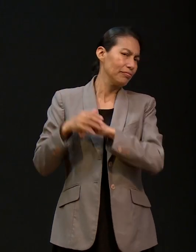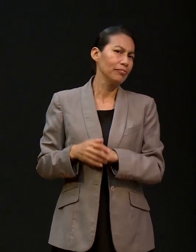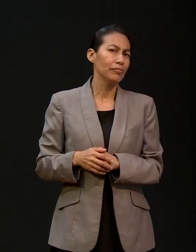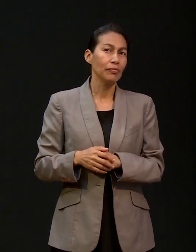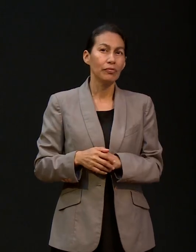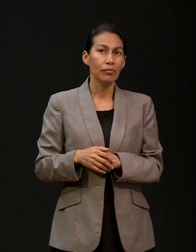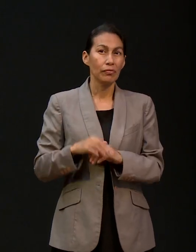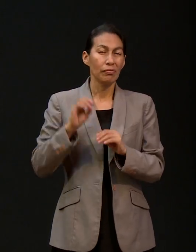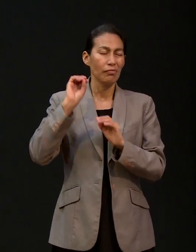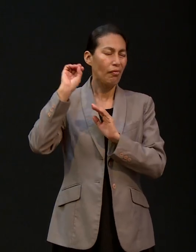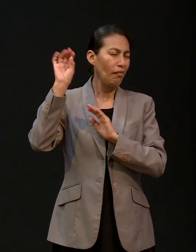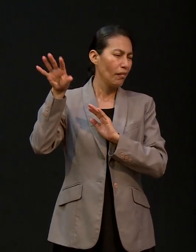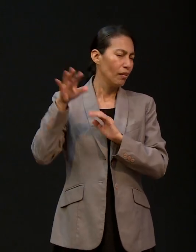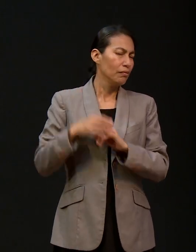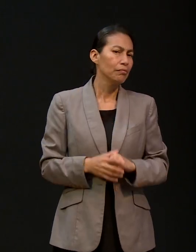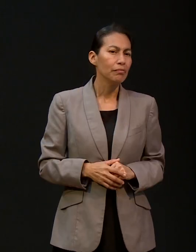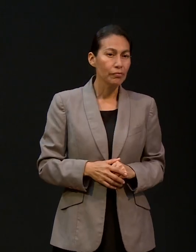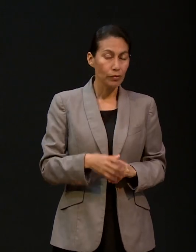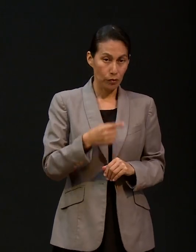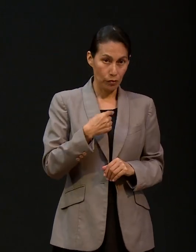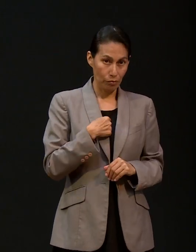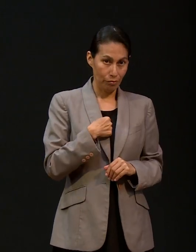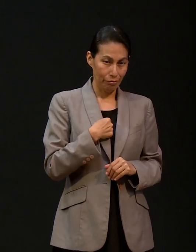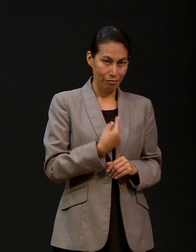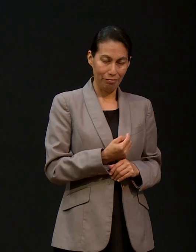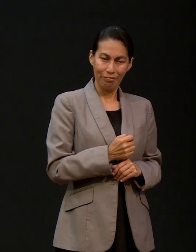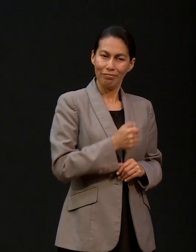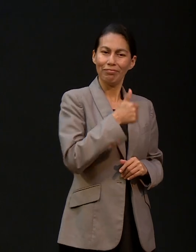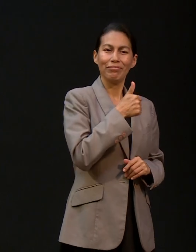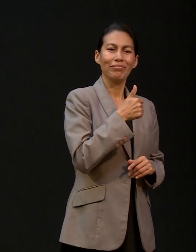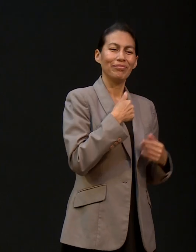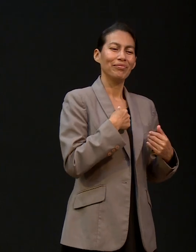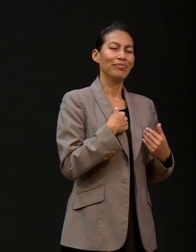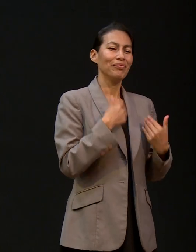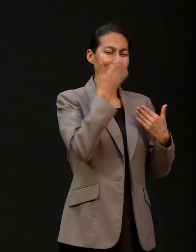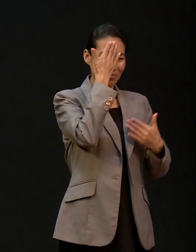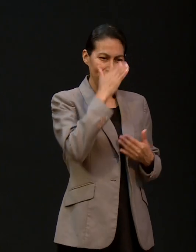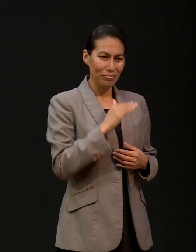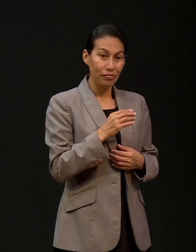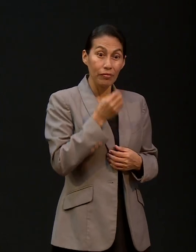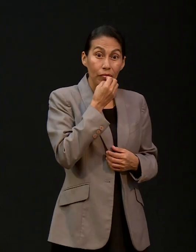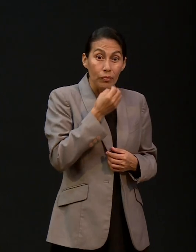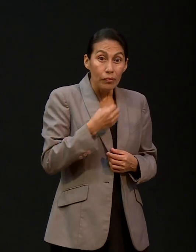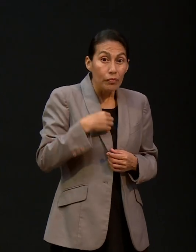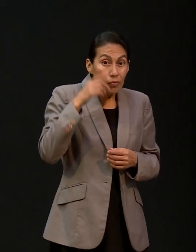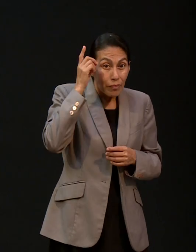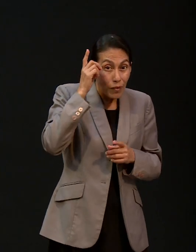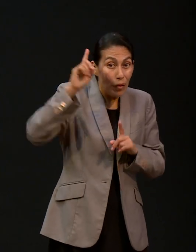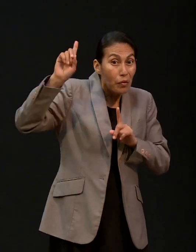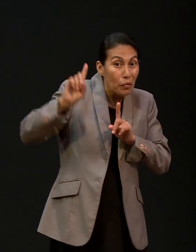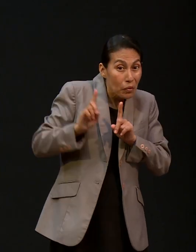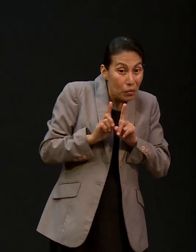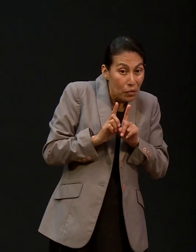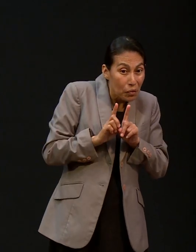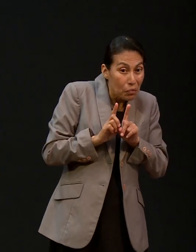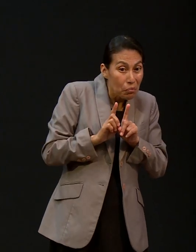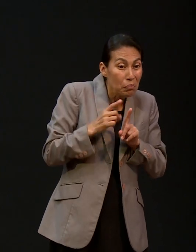tanto, Dios queda ignorado, a pesar de que Él está, como tú dices, allí cerca de nosotros. Él